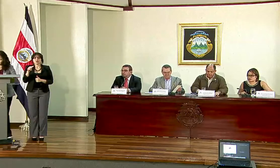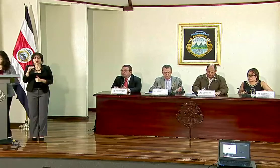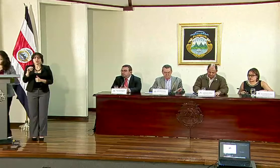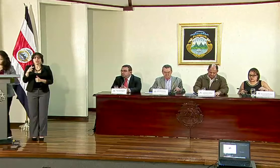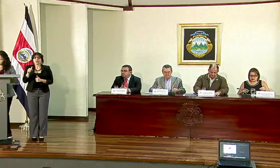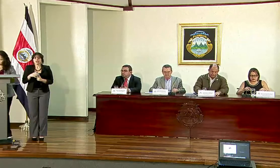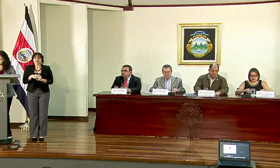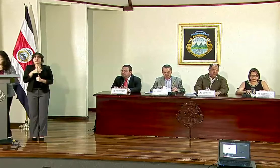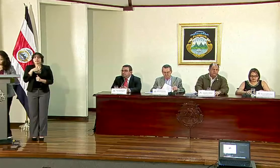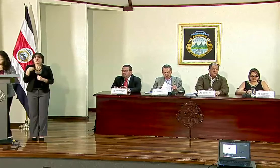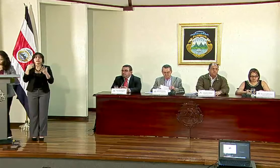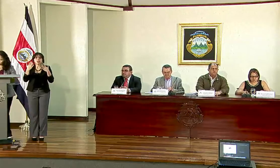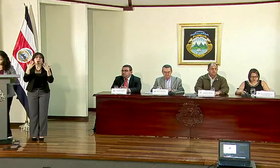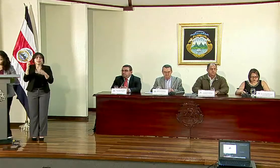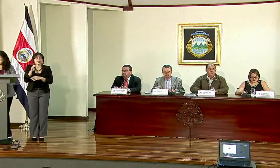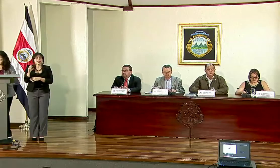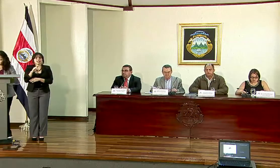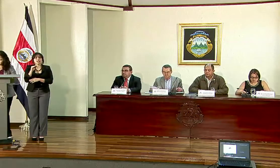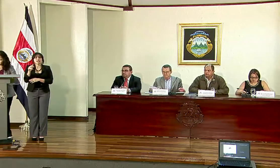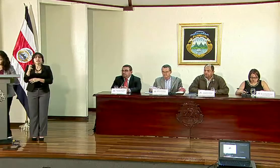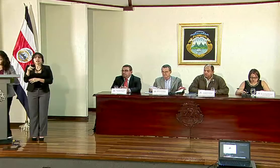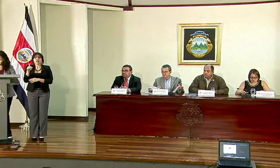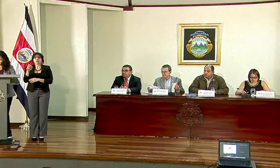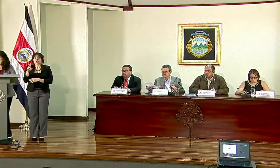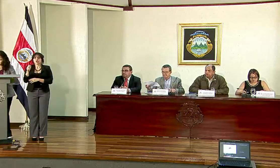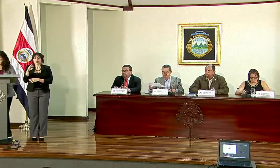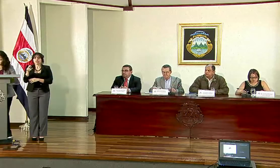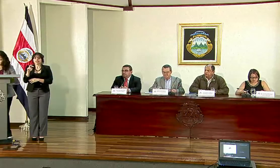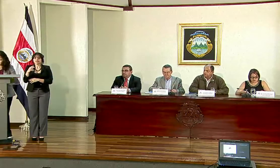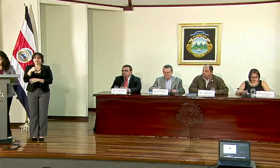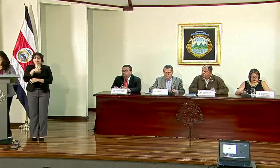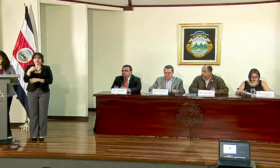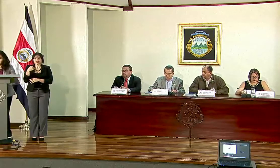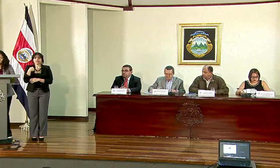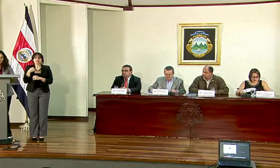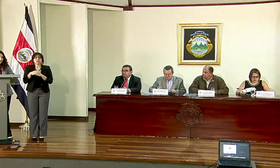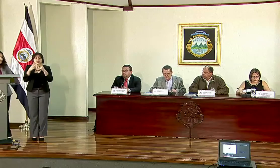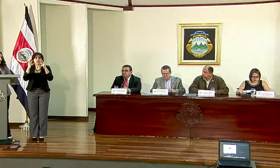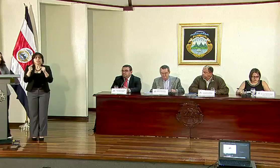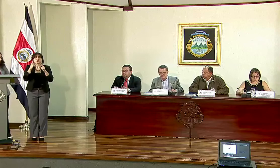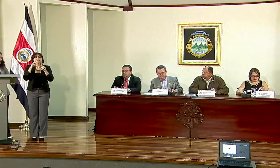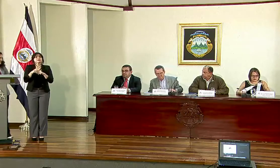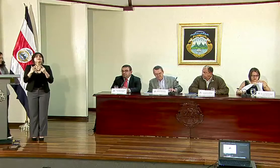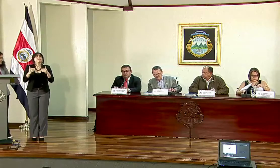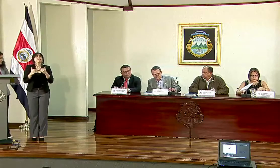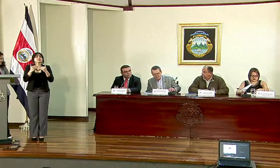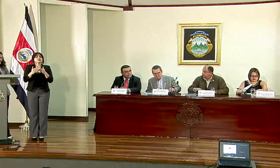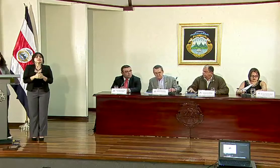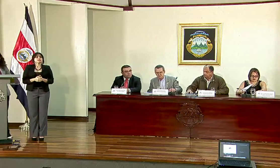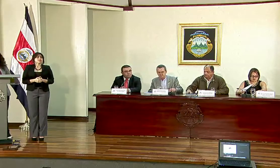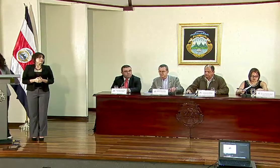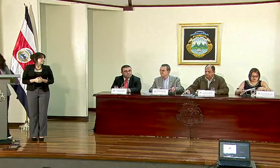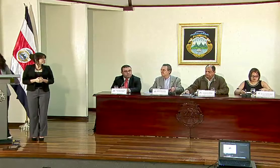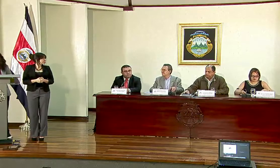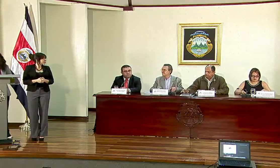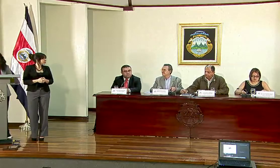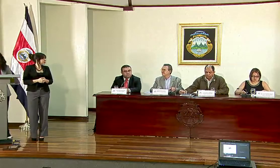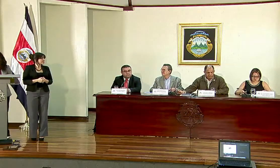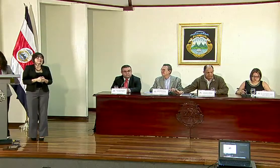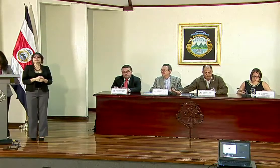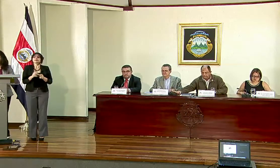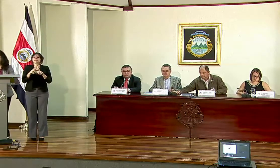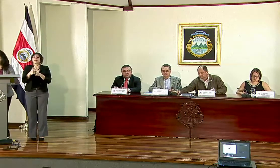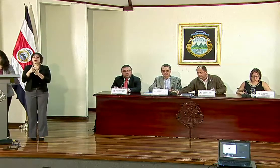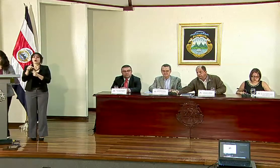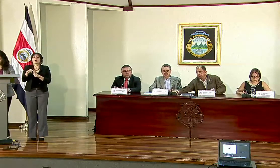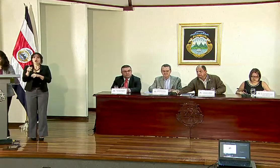Gutiérrez, Ministro de Ambiente de Energía, don Fernando Rodríguez, Viceministro de Hacienda. Para iniciar, vamos a